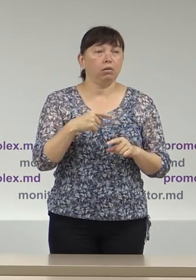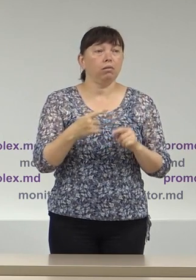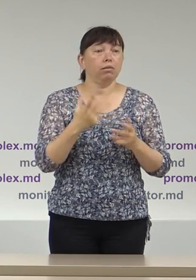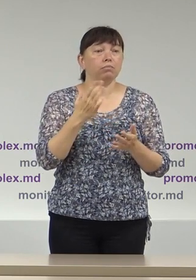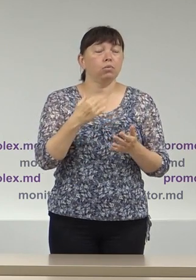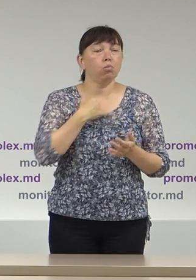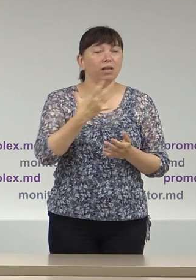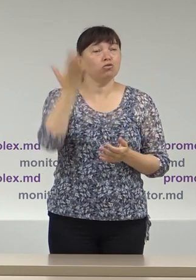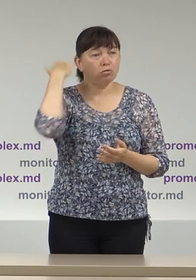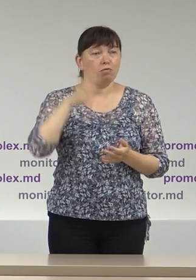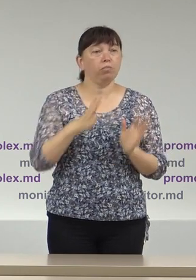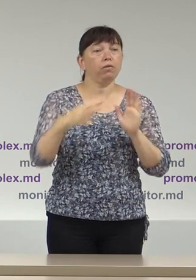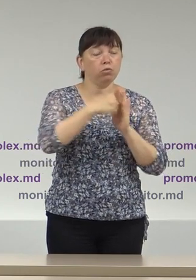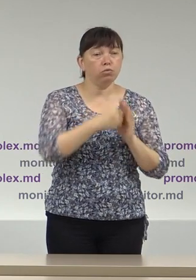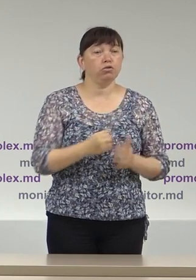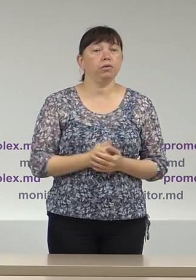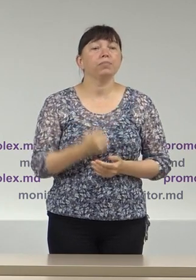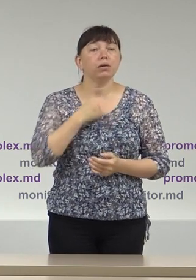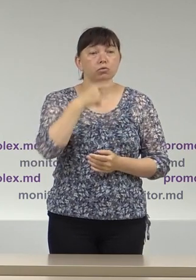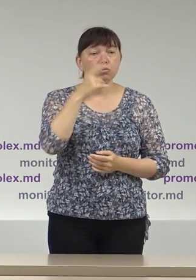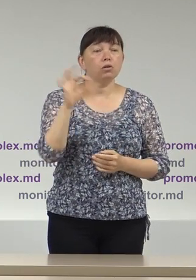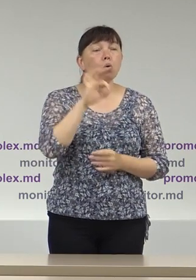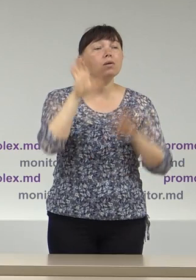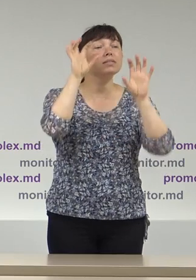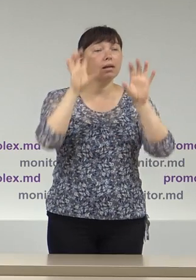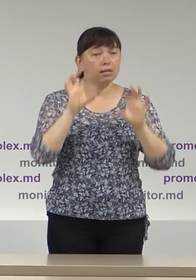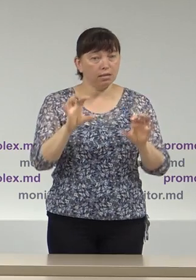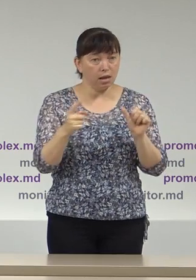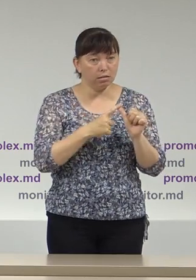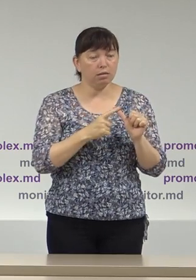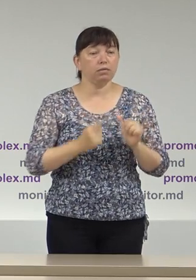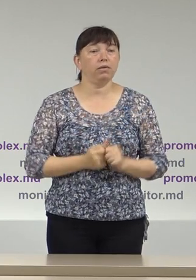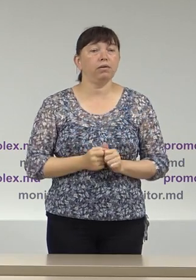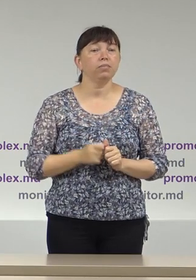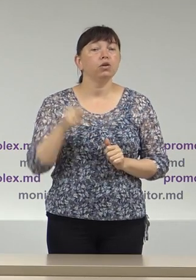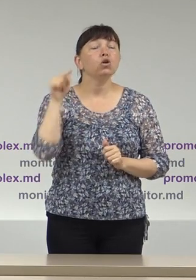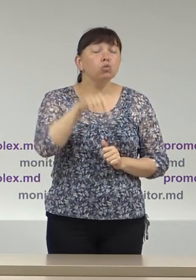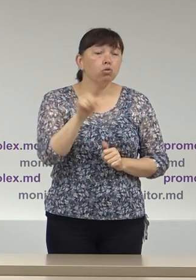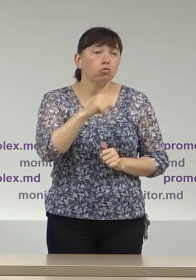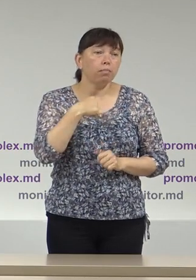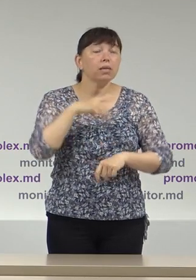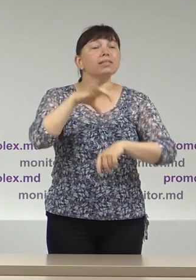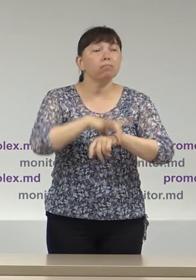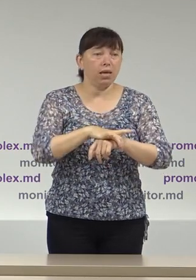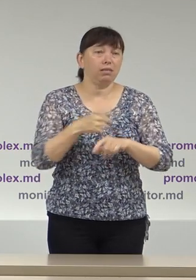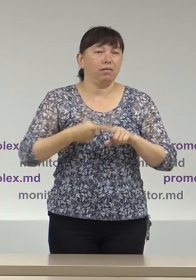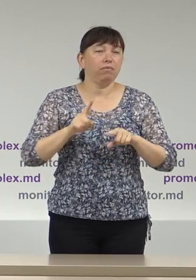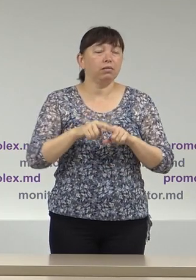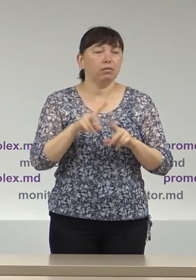Mai întâi de toate o să vorbim câteva aspecte despre cadrul legal și ce am observat noi în acest context.